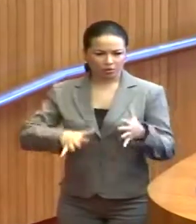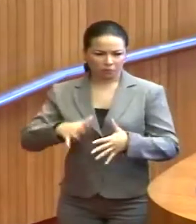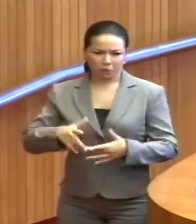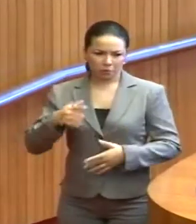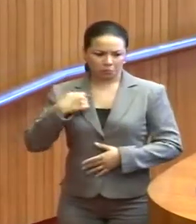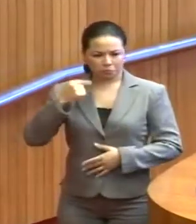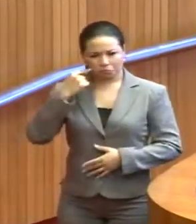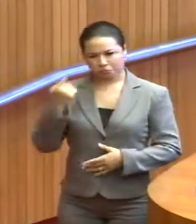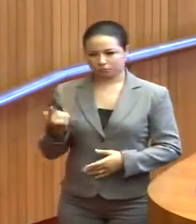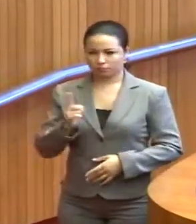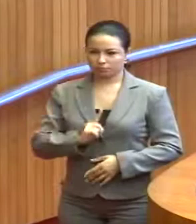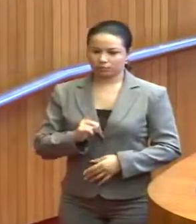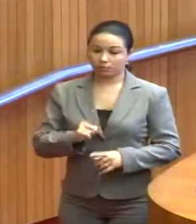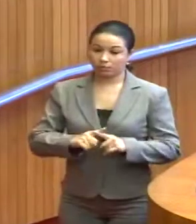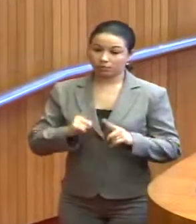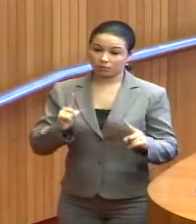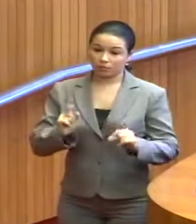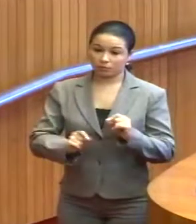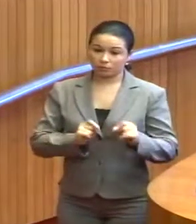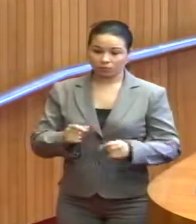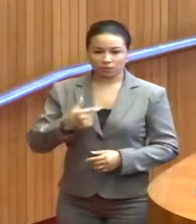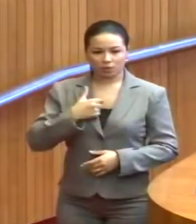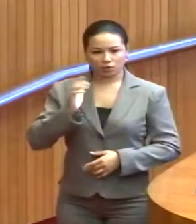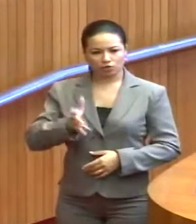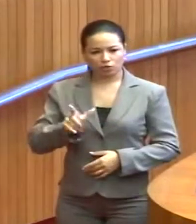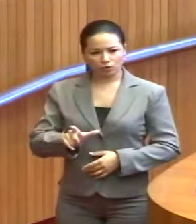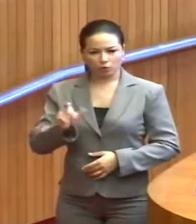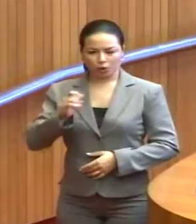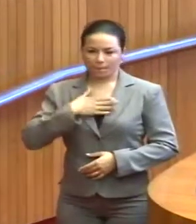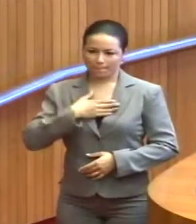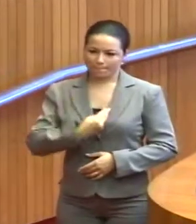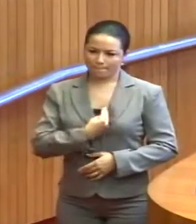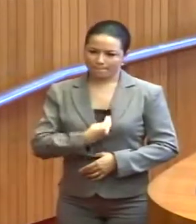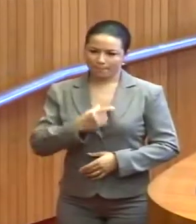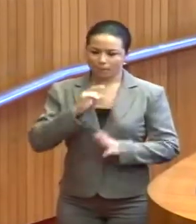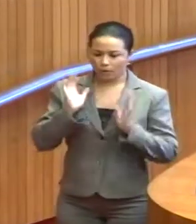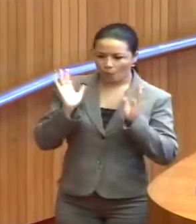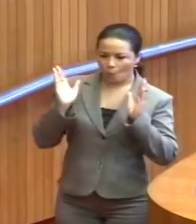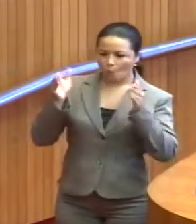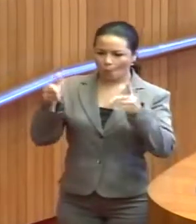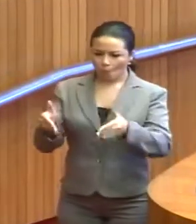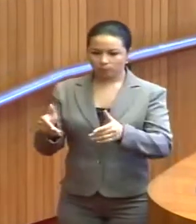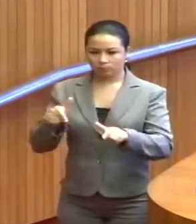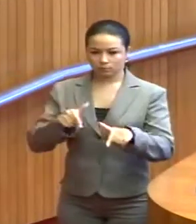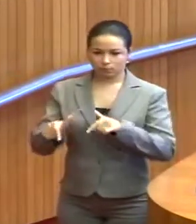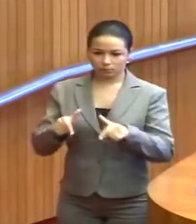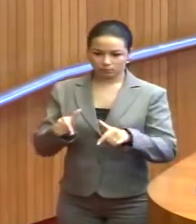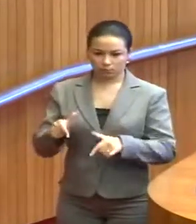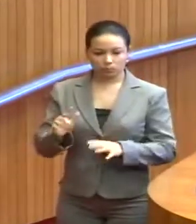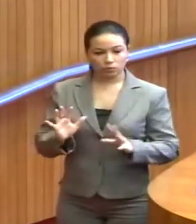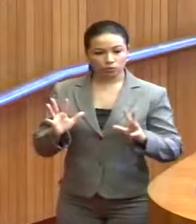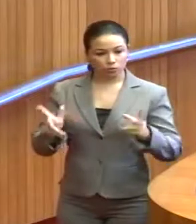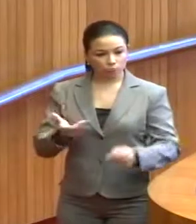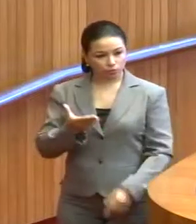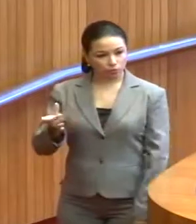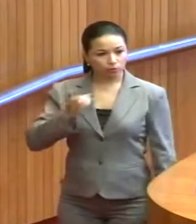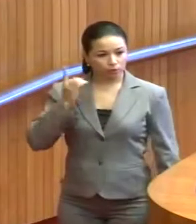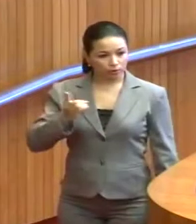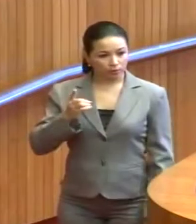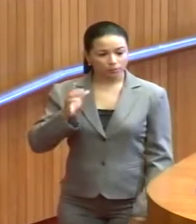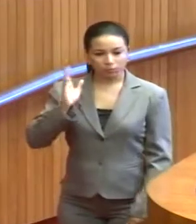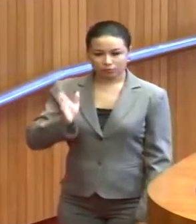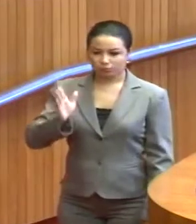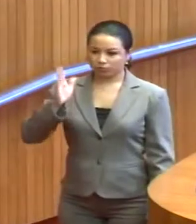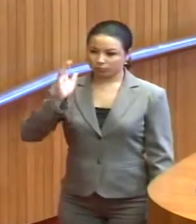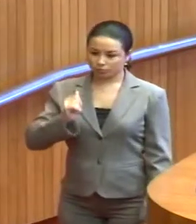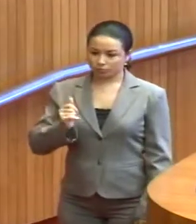considerar. Já que eu decidi, na minha vida, ter um foco no trabalho. Todos os parlamentares sabem, aqui